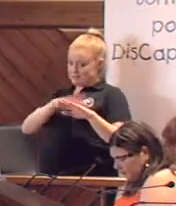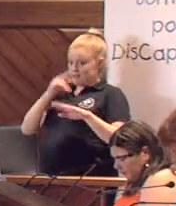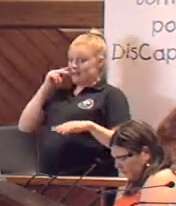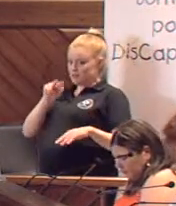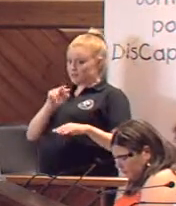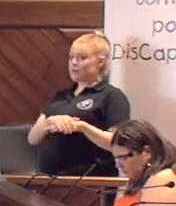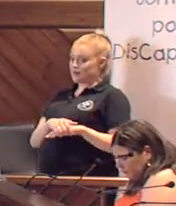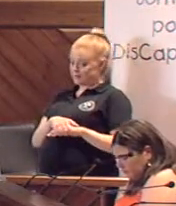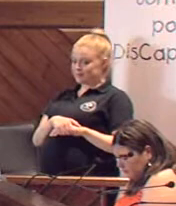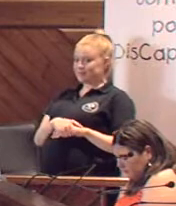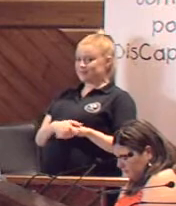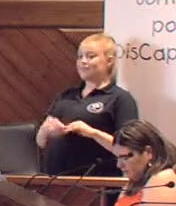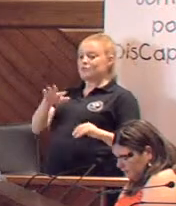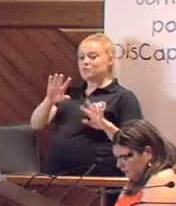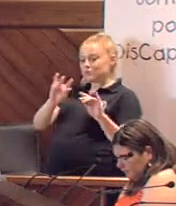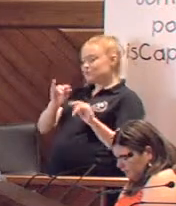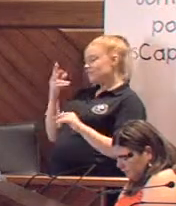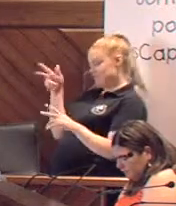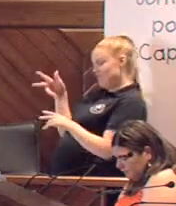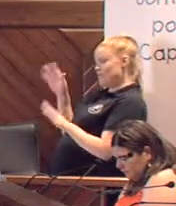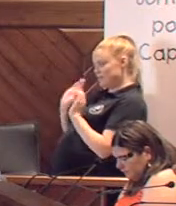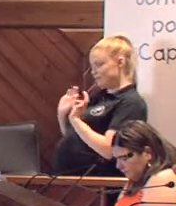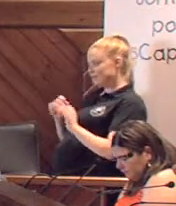y ellos lo ven de primera mano, ¿eh? haya grabado. Bueno,